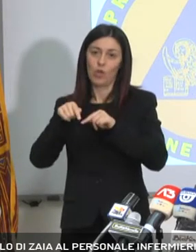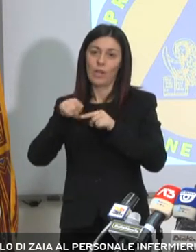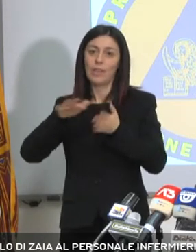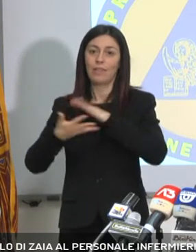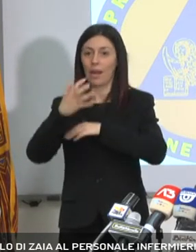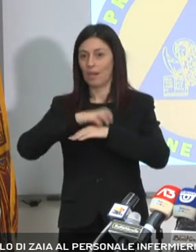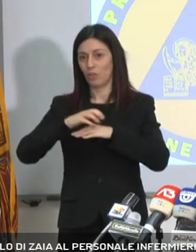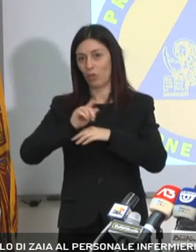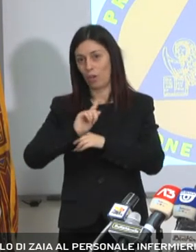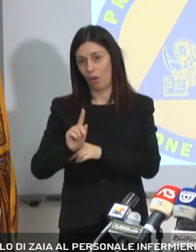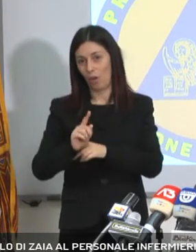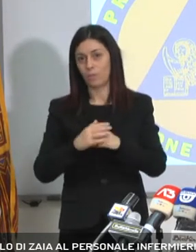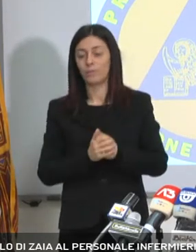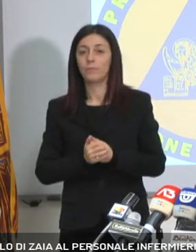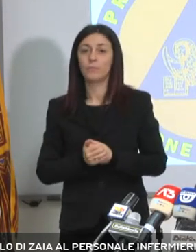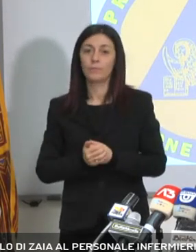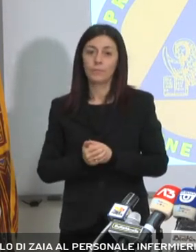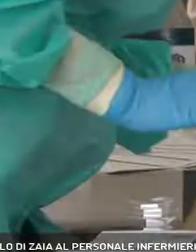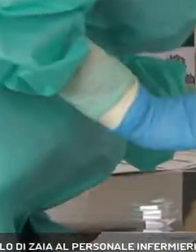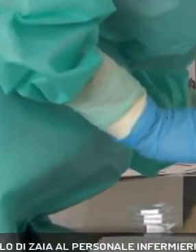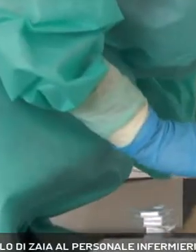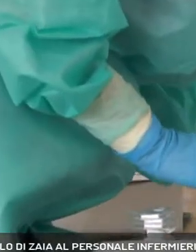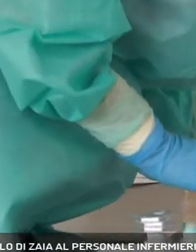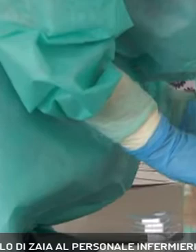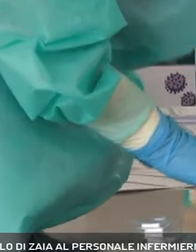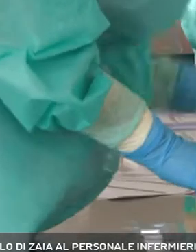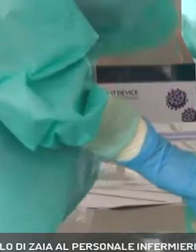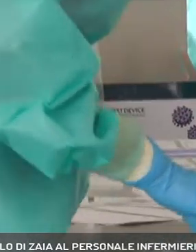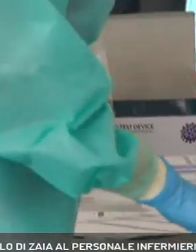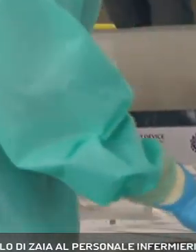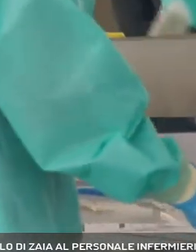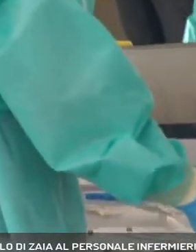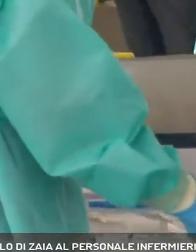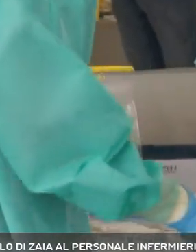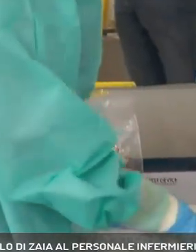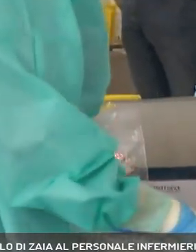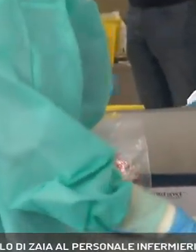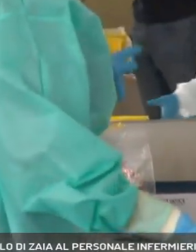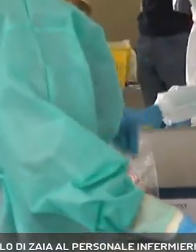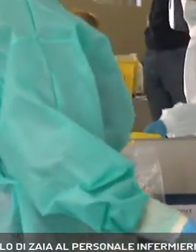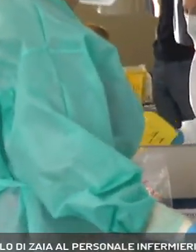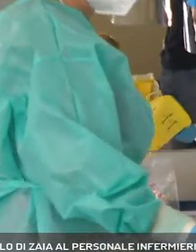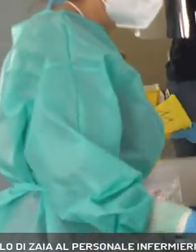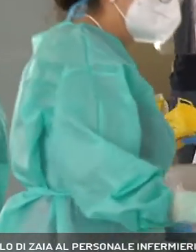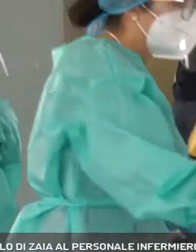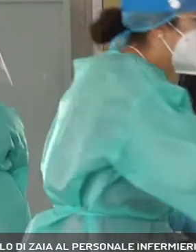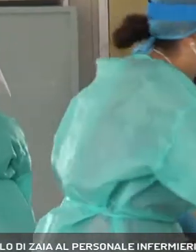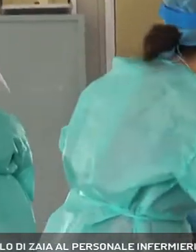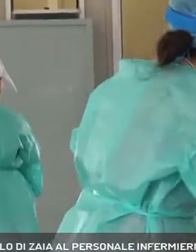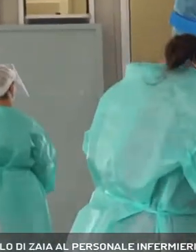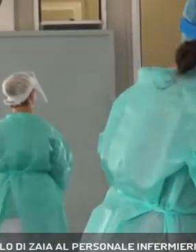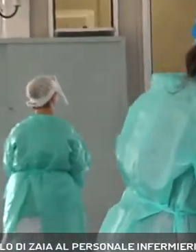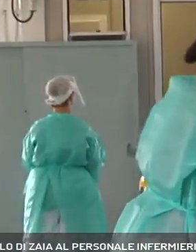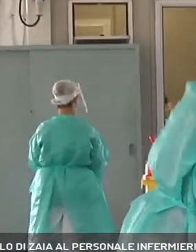Ci sono diventate una mosca bianca, anzi una mosca gialla. Alla vigilia del risponso settimanale sulla pandemia in Italia, con relativo